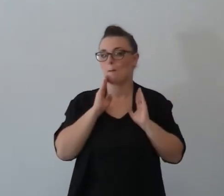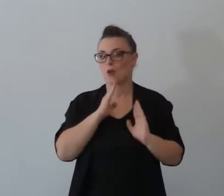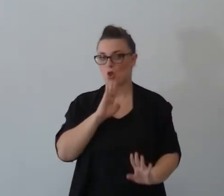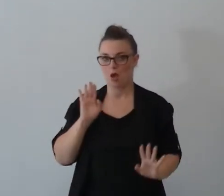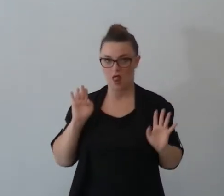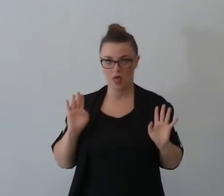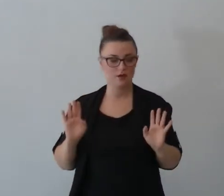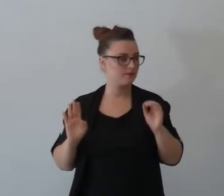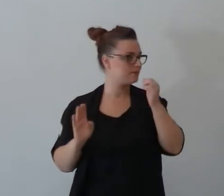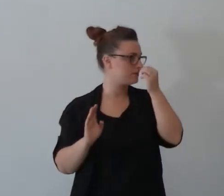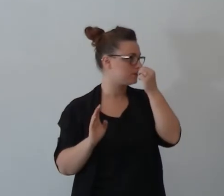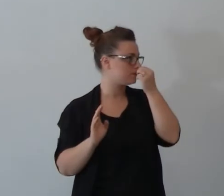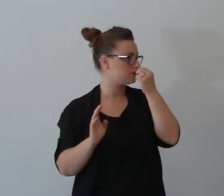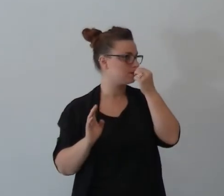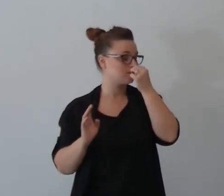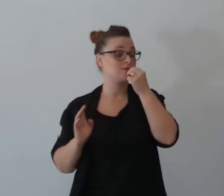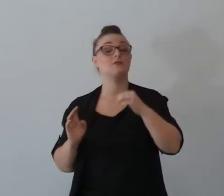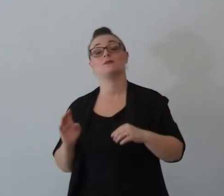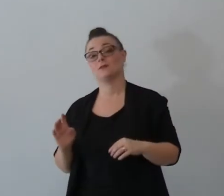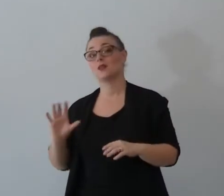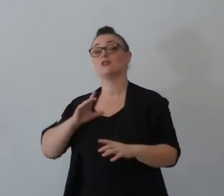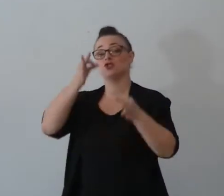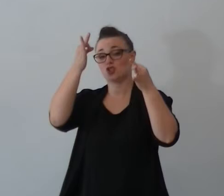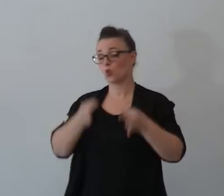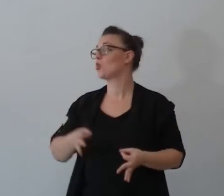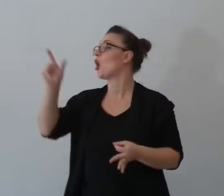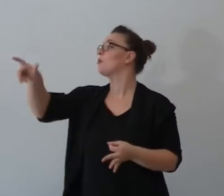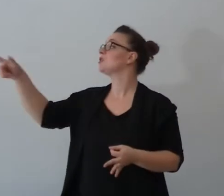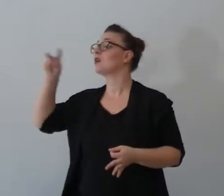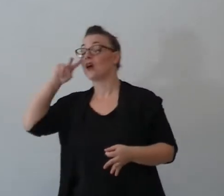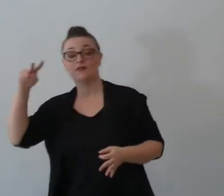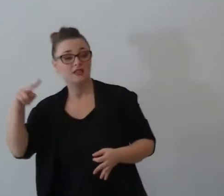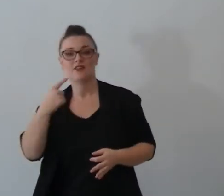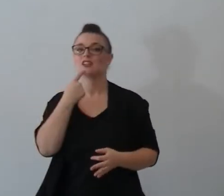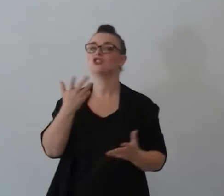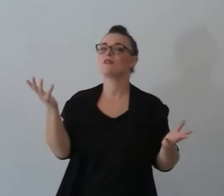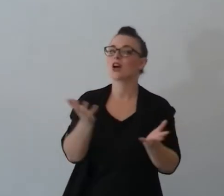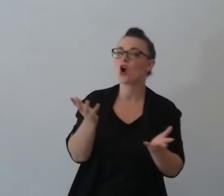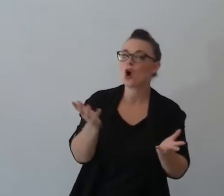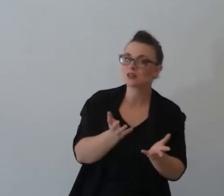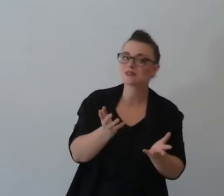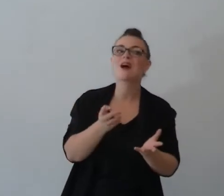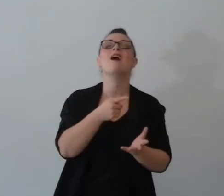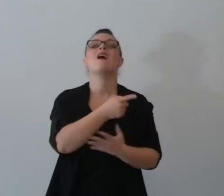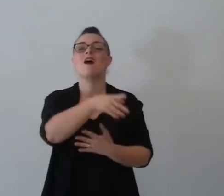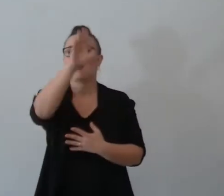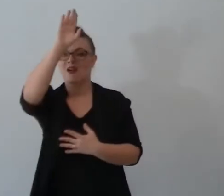ecco il cavo che se la fa con la Moabita hai capito